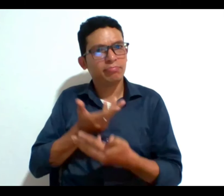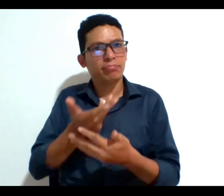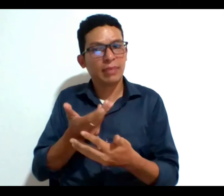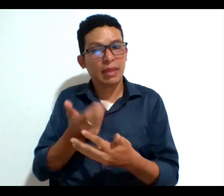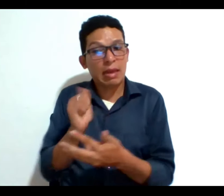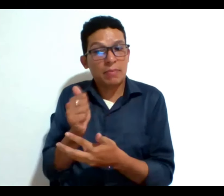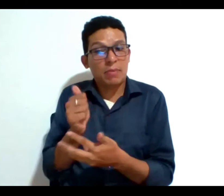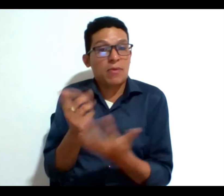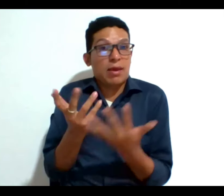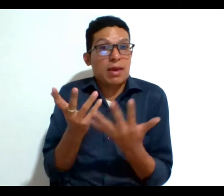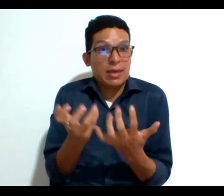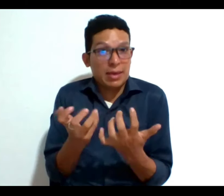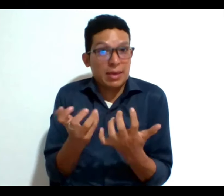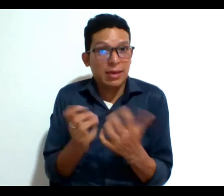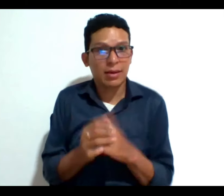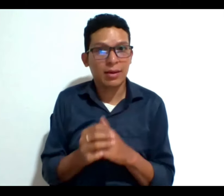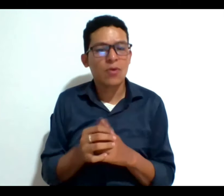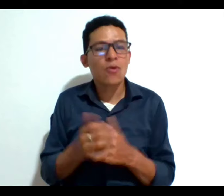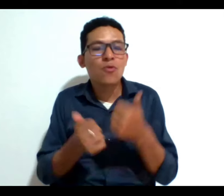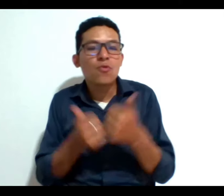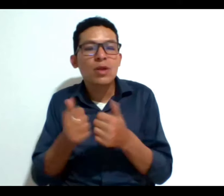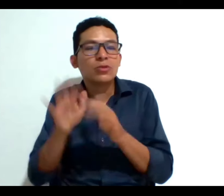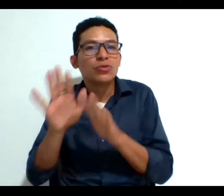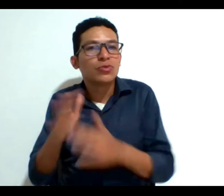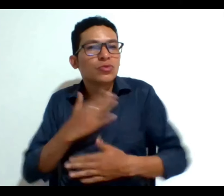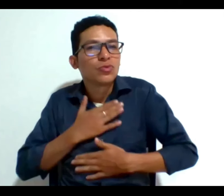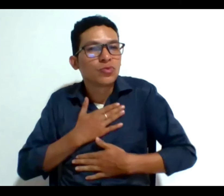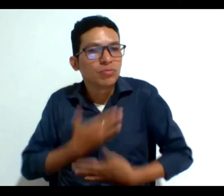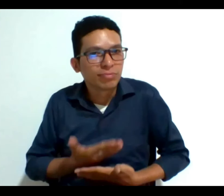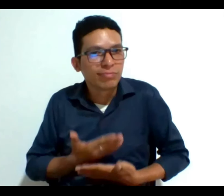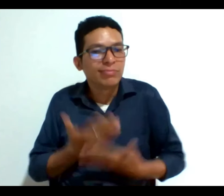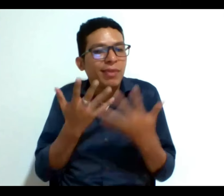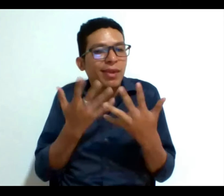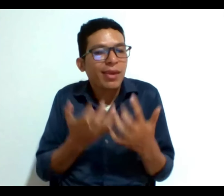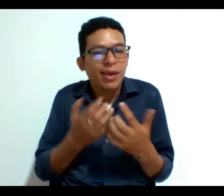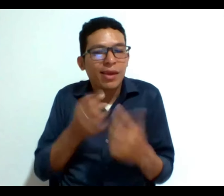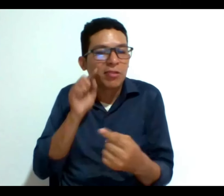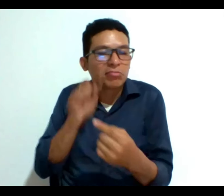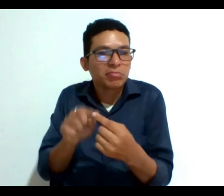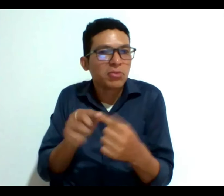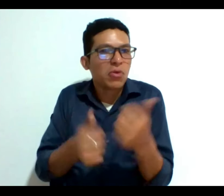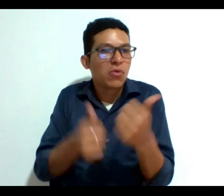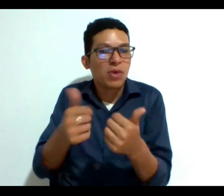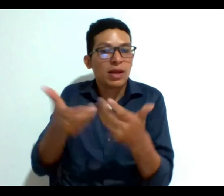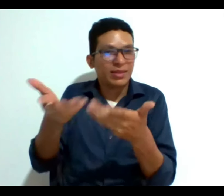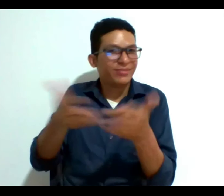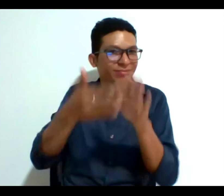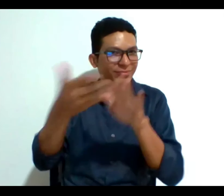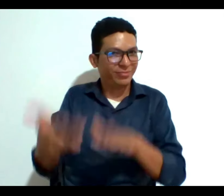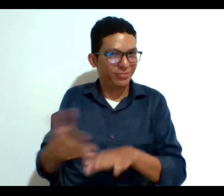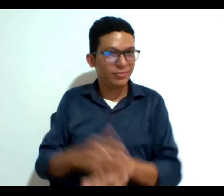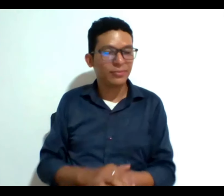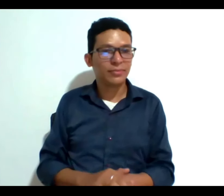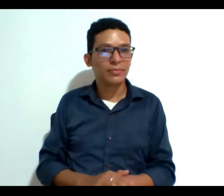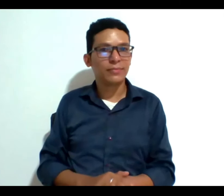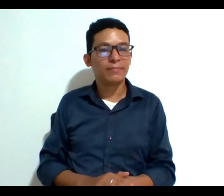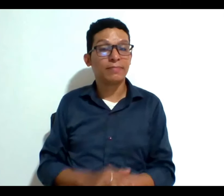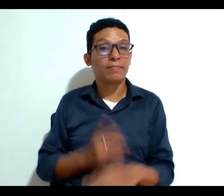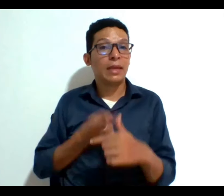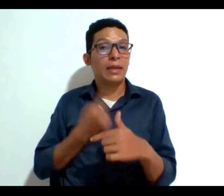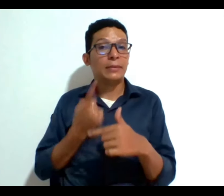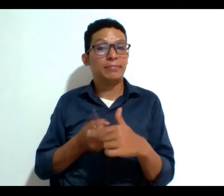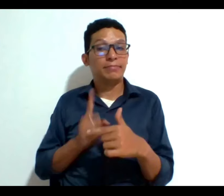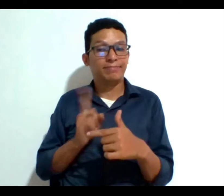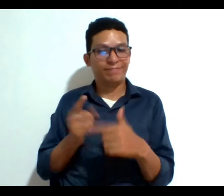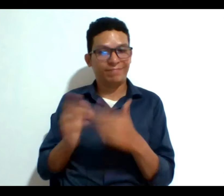y cuáles eran su voluntad sus deseos y preferencias frente al fin de su vida entonces en este caso